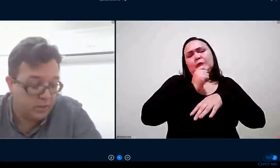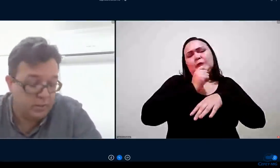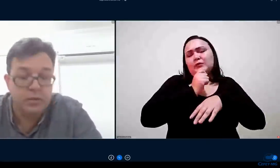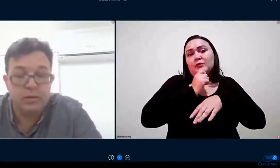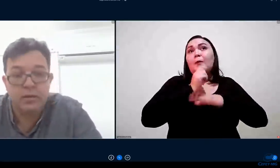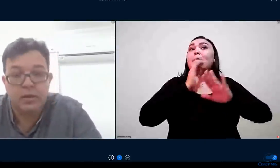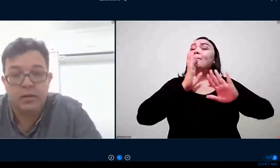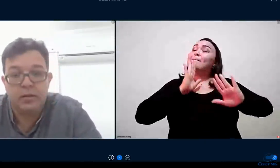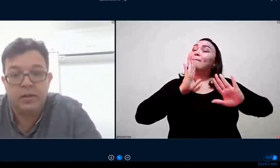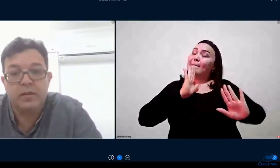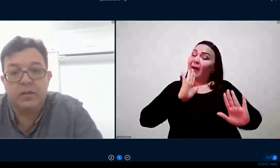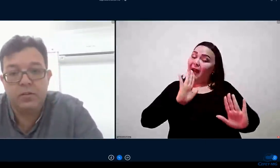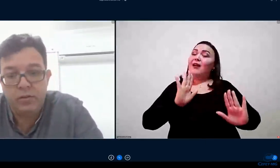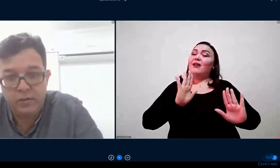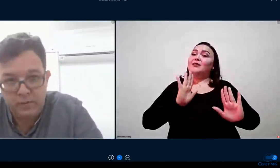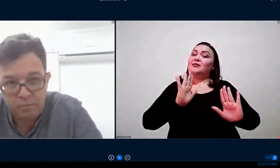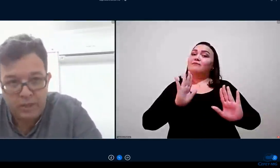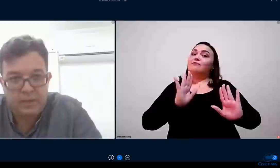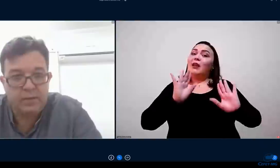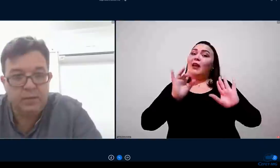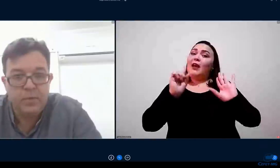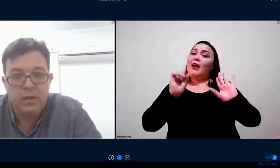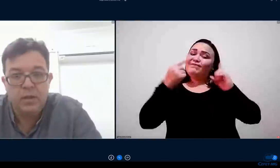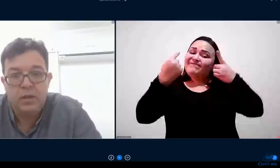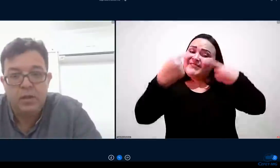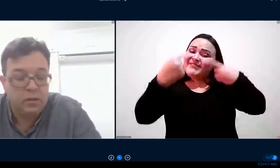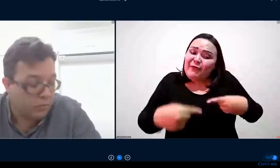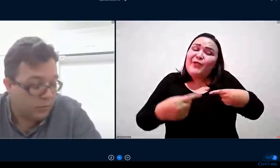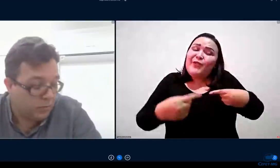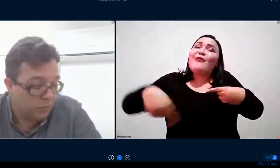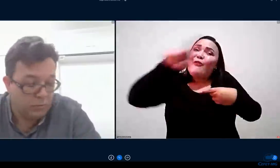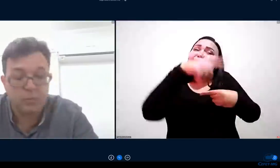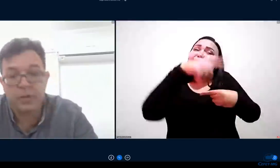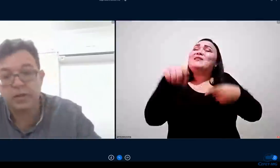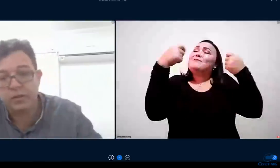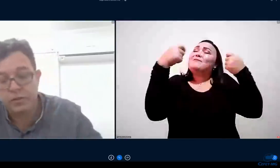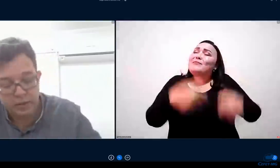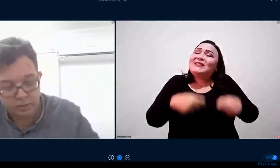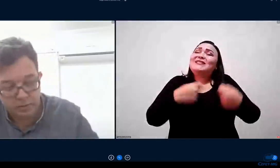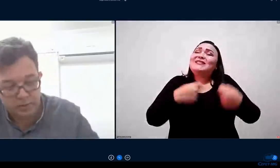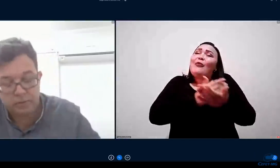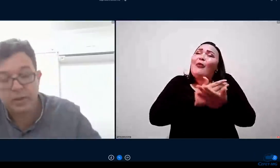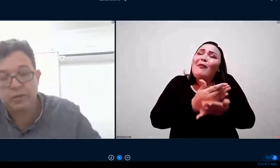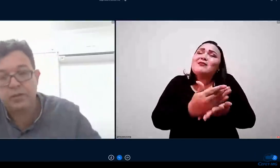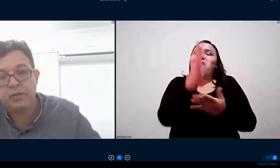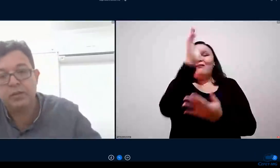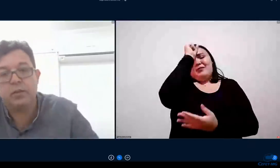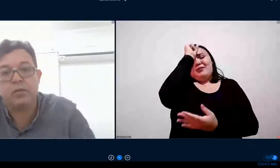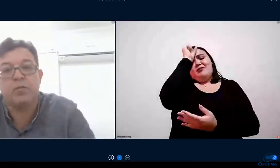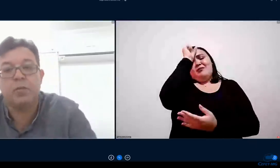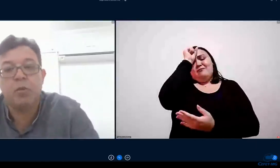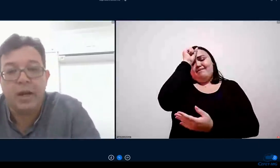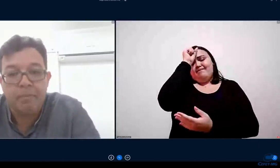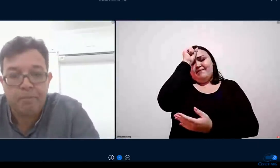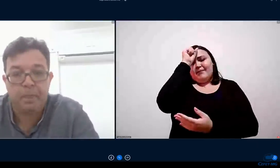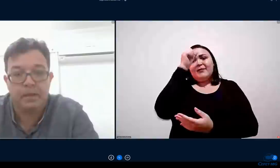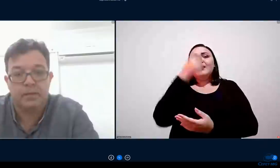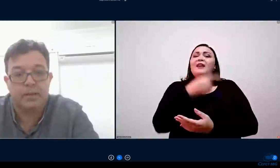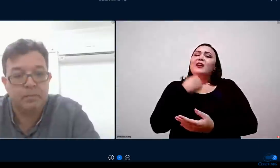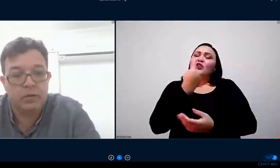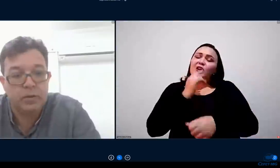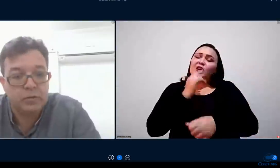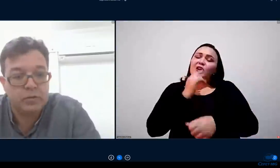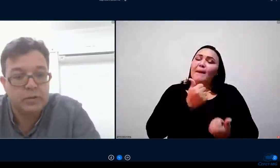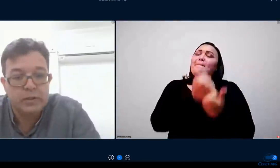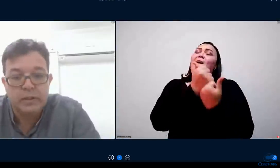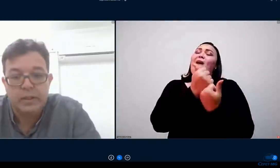desafio que a gente deseja que vocês abracem e nós vamos por meio da nossa diretoria de educação à distância nós vamos apoiar